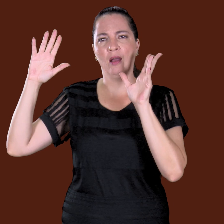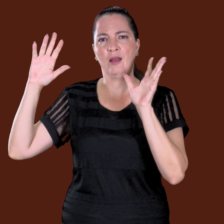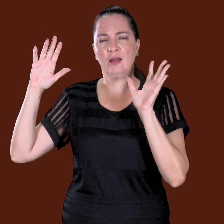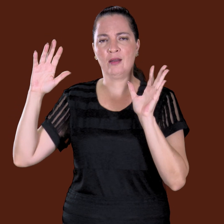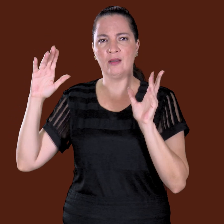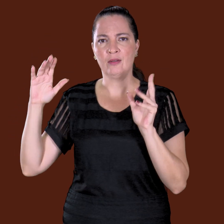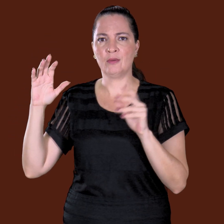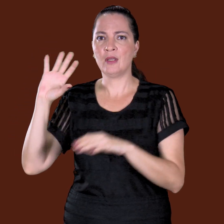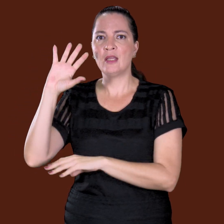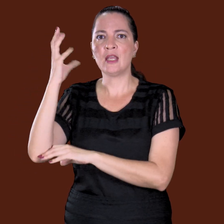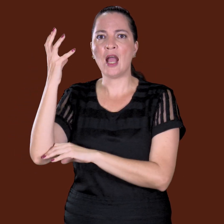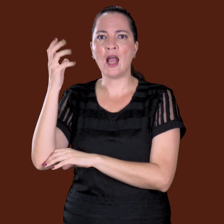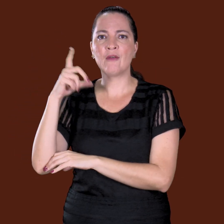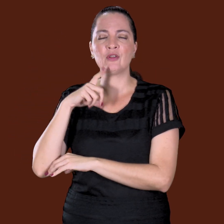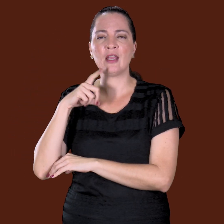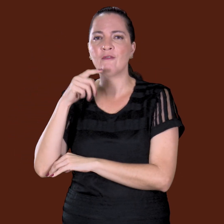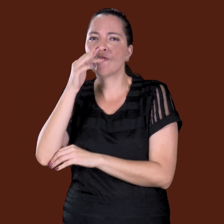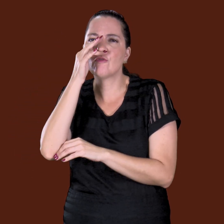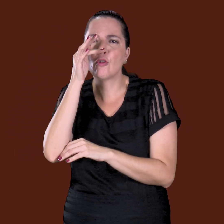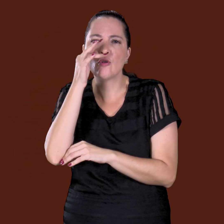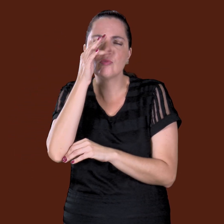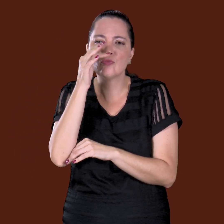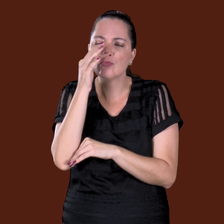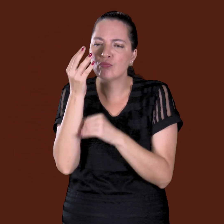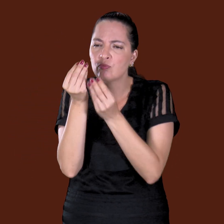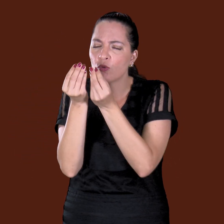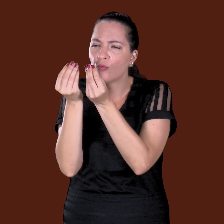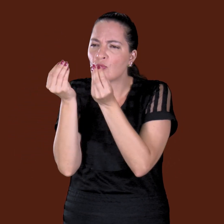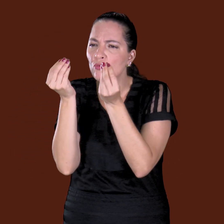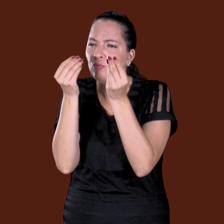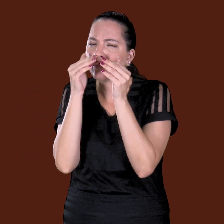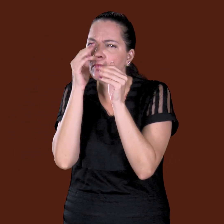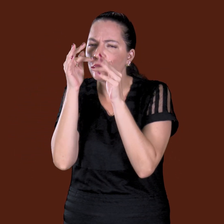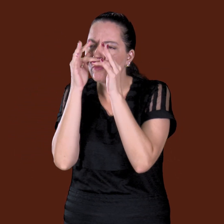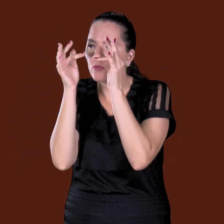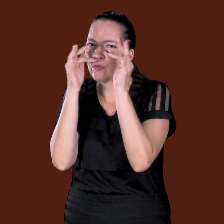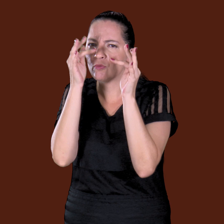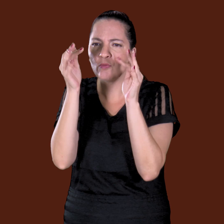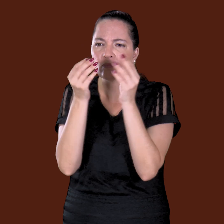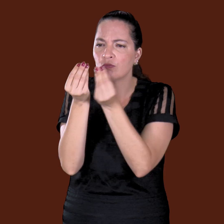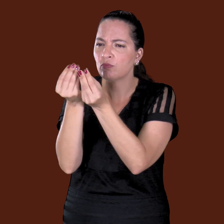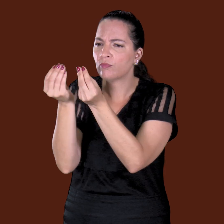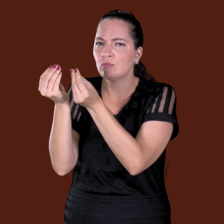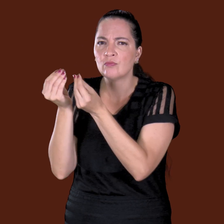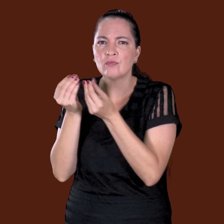e a árvore tava toda floridinha, sabia? Aquelas flores bonitas, assim mesmo, sabia?